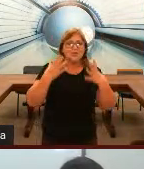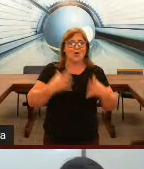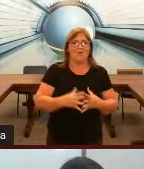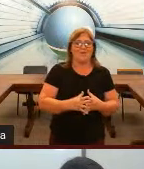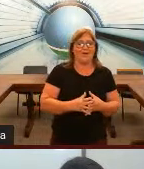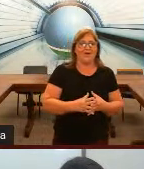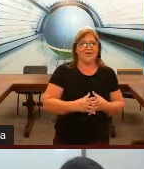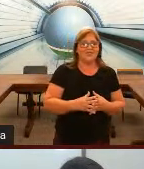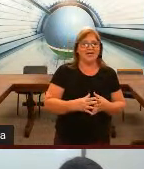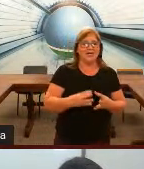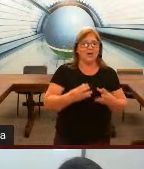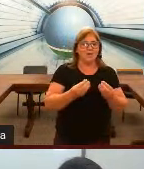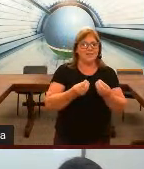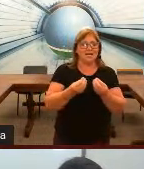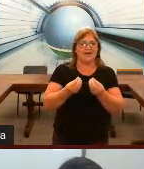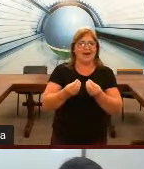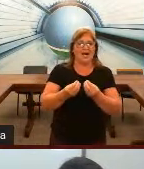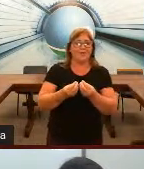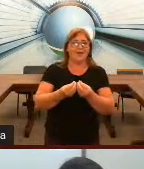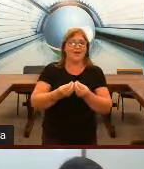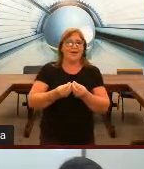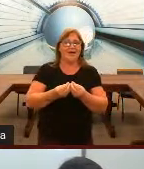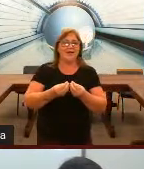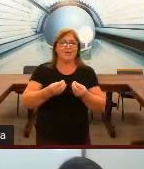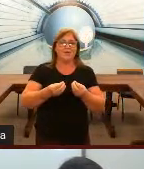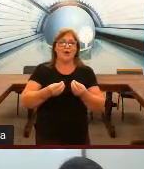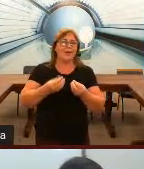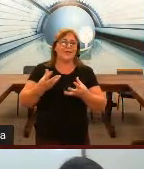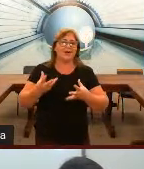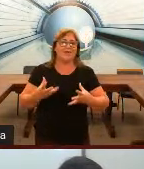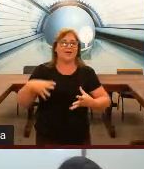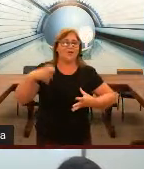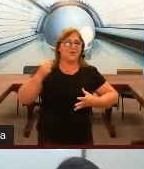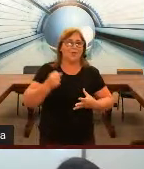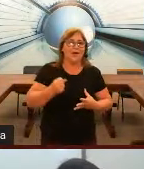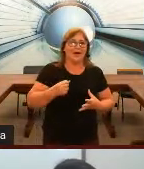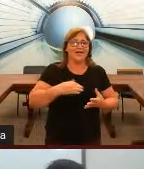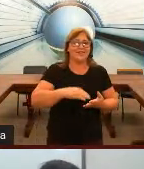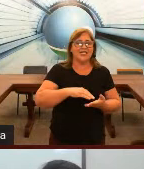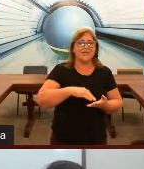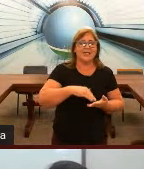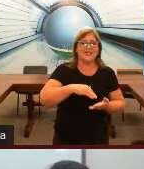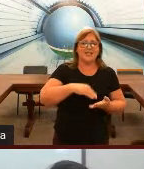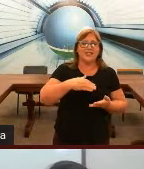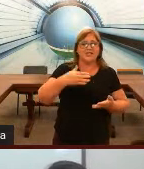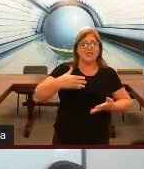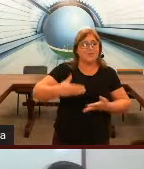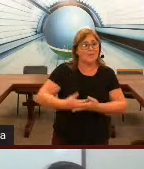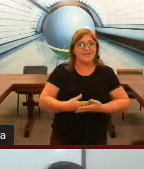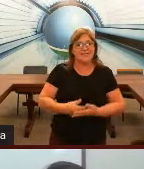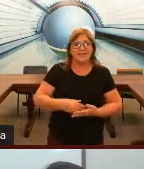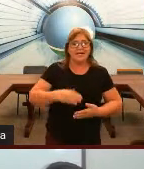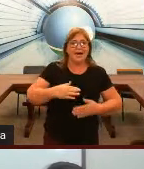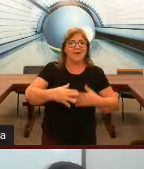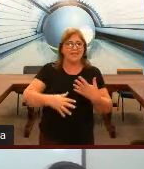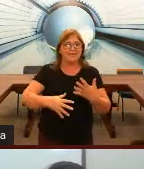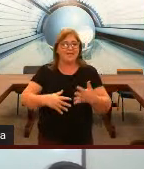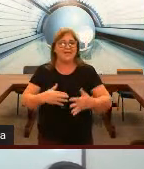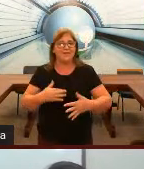som. Só que ele não consegue falar porque ele não aprendeu a falar, ele não ouviu. A criança, desde bebezinho, a mãe está falando,